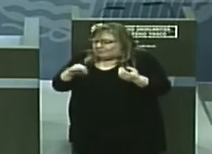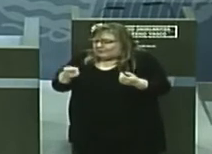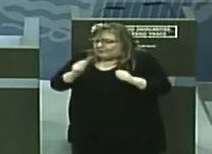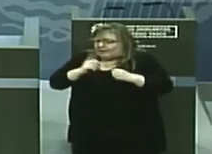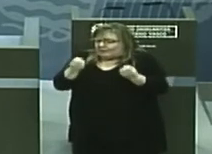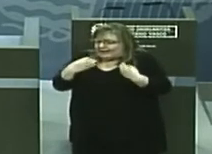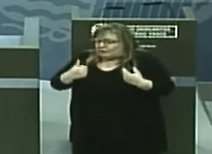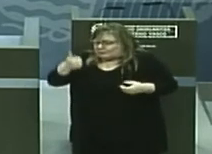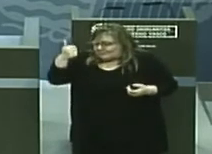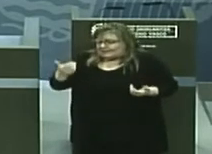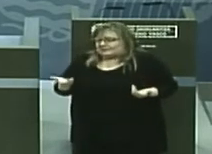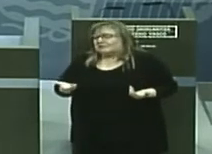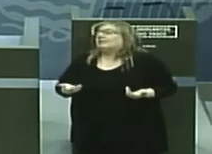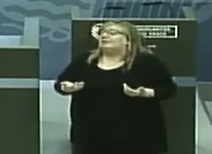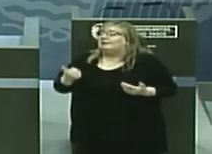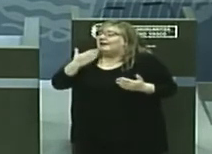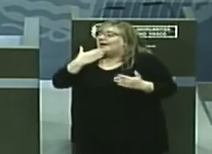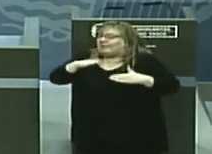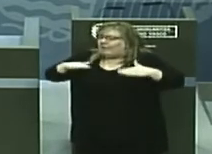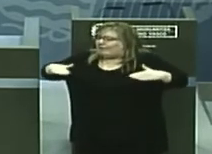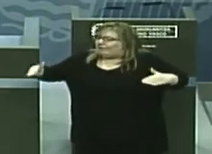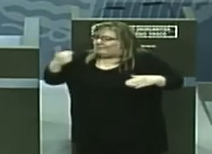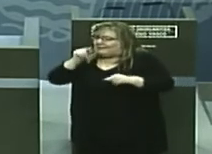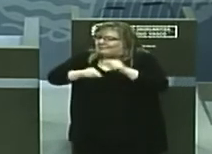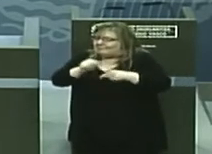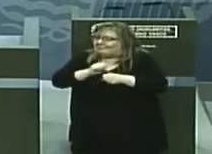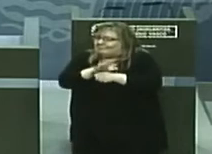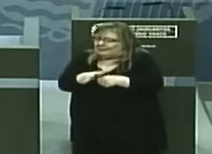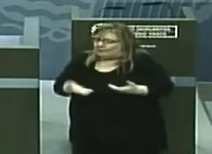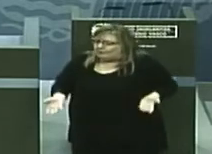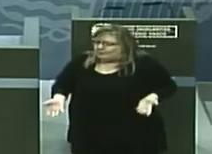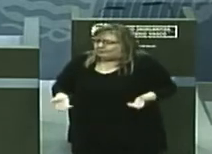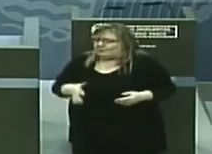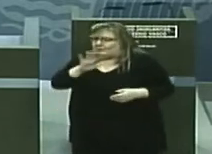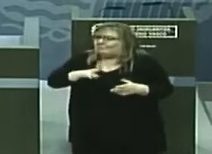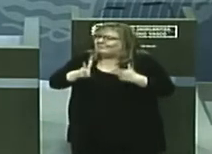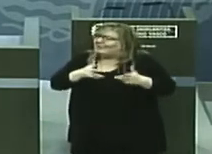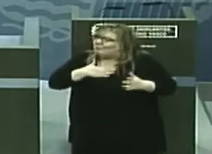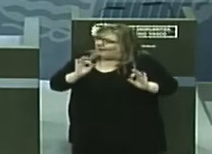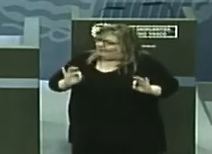de cuánto ha sido el perfil, la media de edad de la persona contagiada en Euskadi.